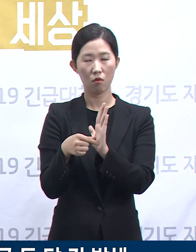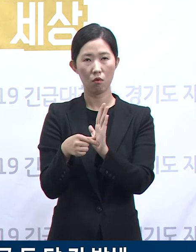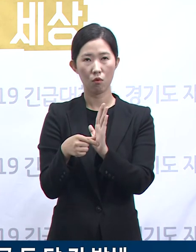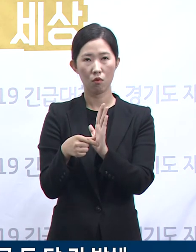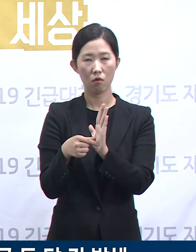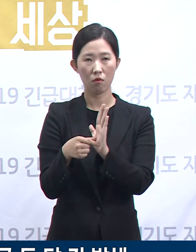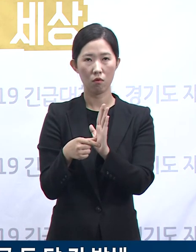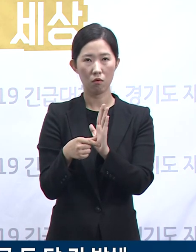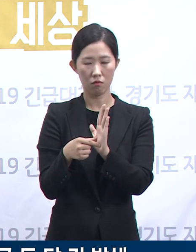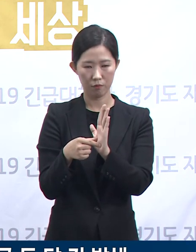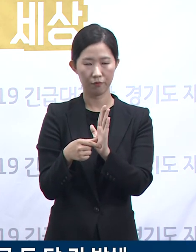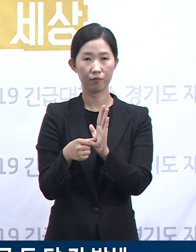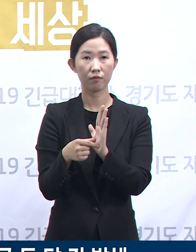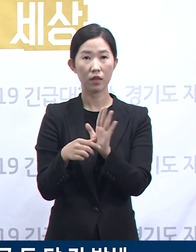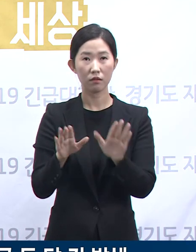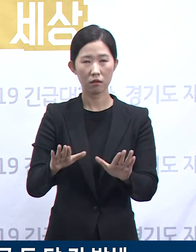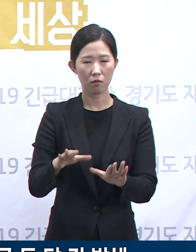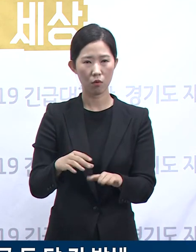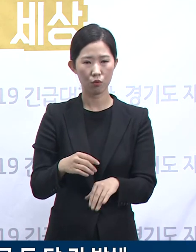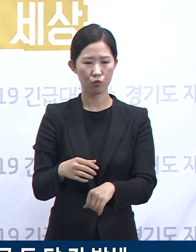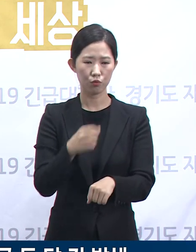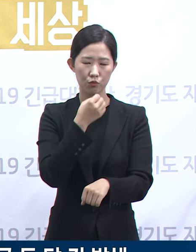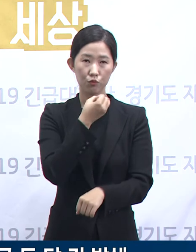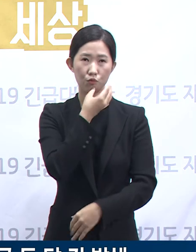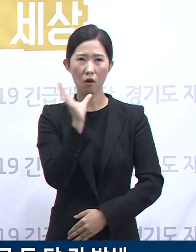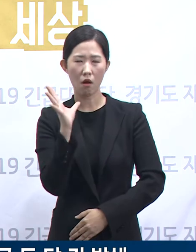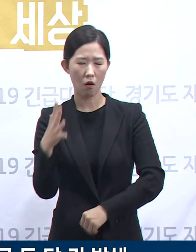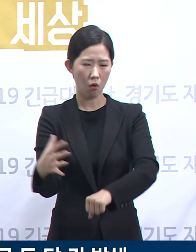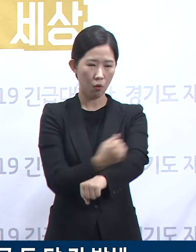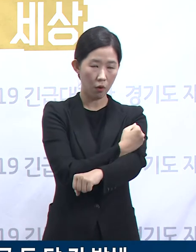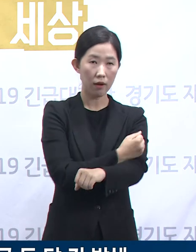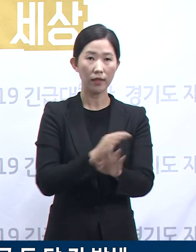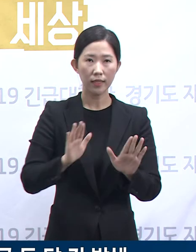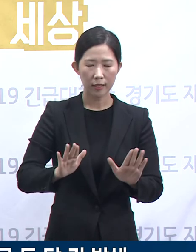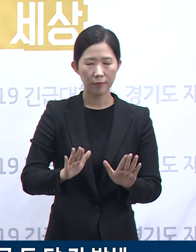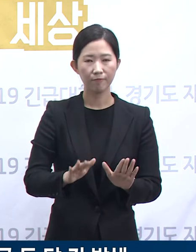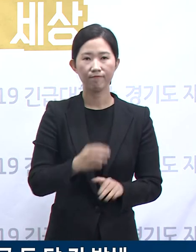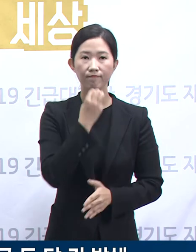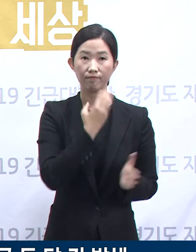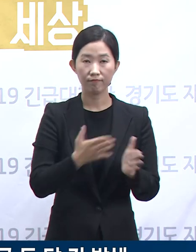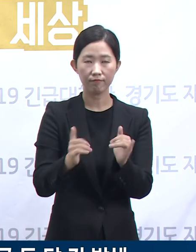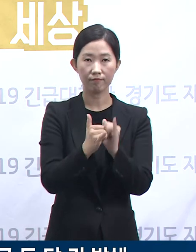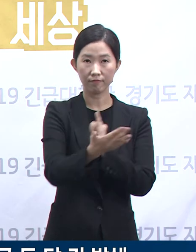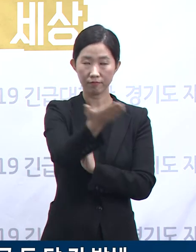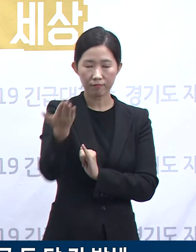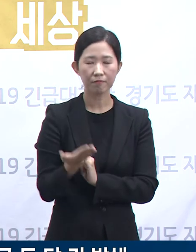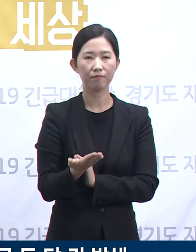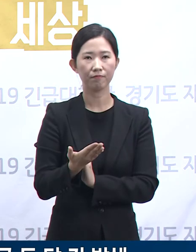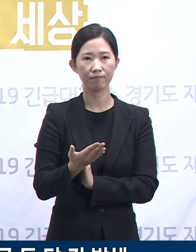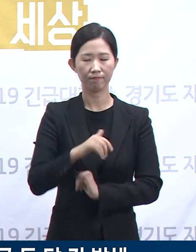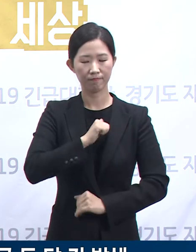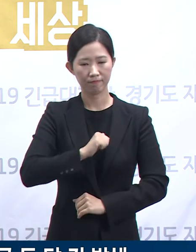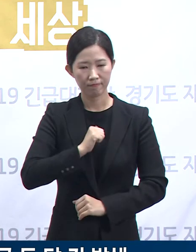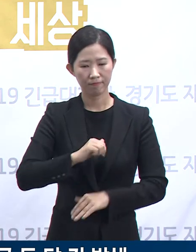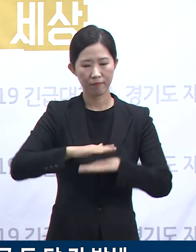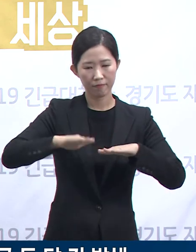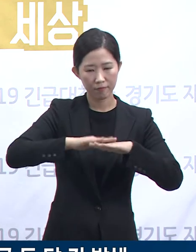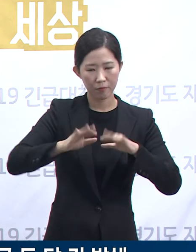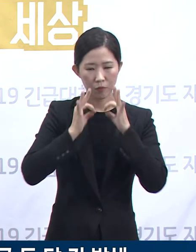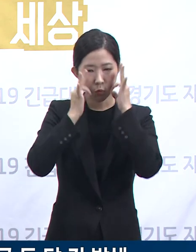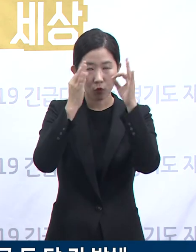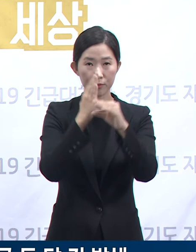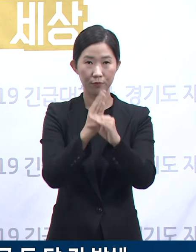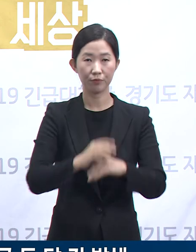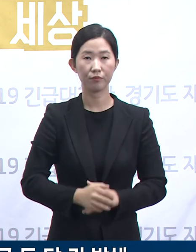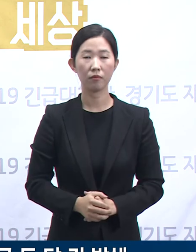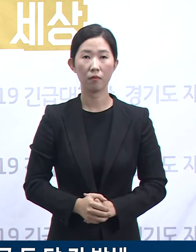우리가 동민들과 함께 잘 넘겨내고 있습니다. 하지만 배포드린 자료와 같이 연령대별로 살펴보면